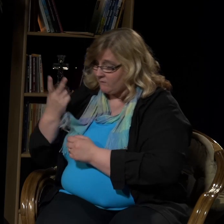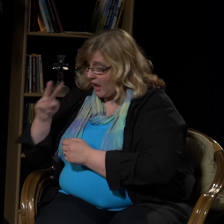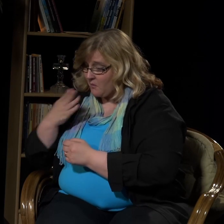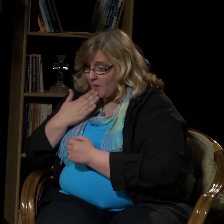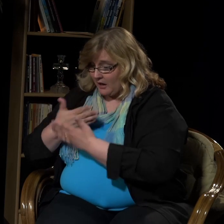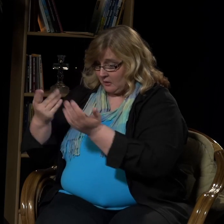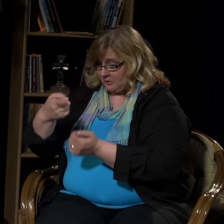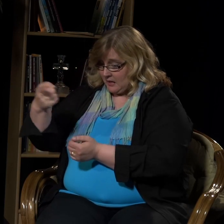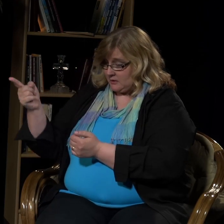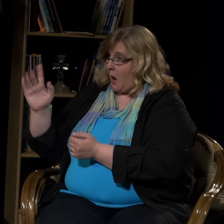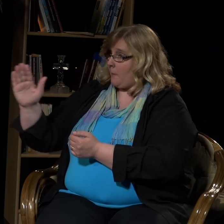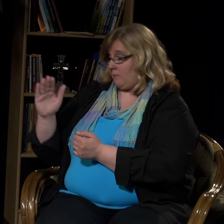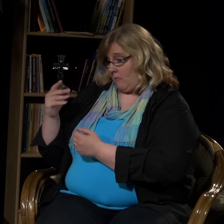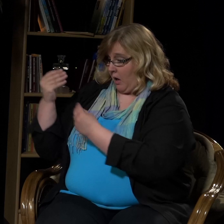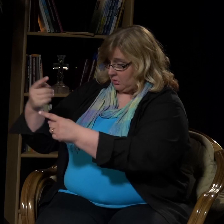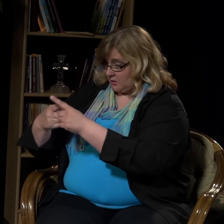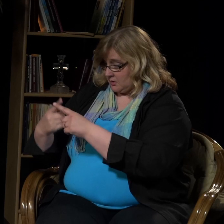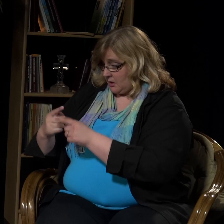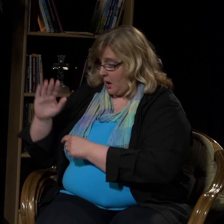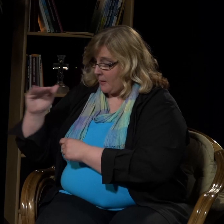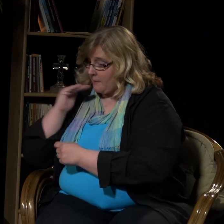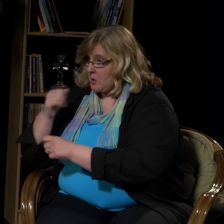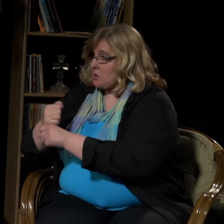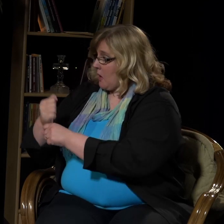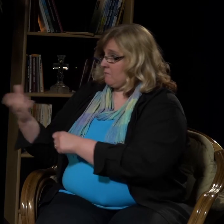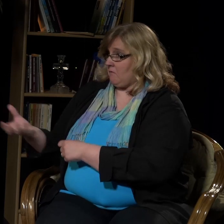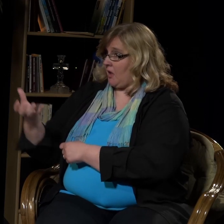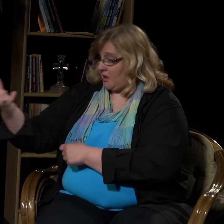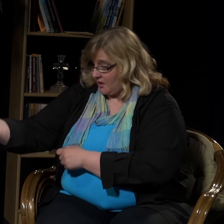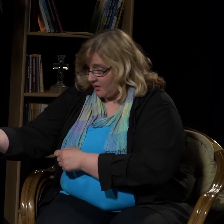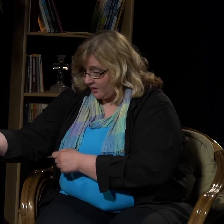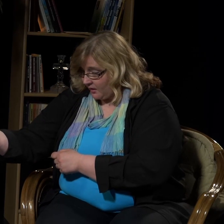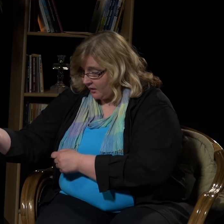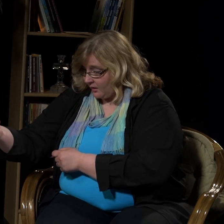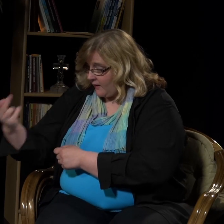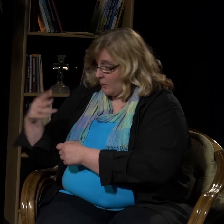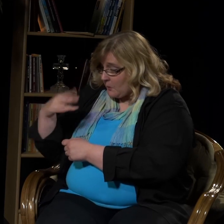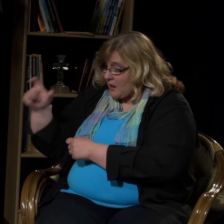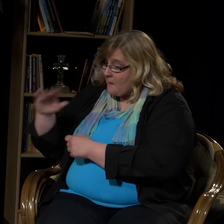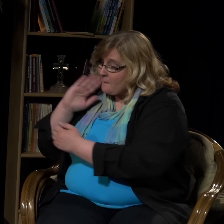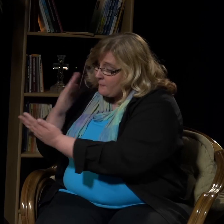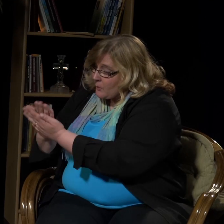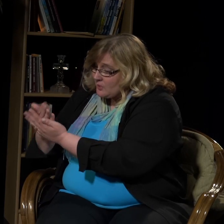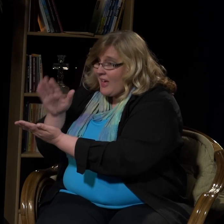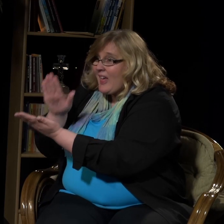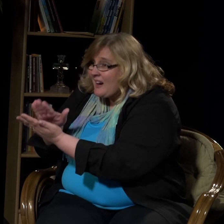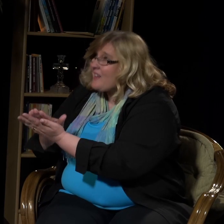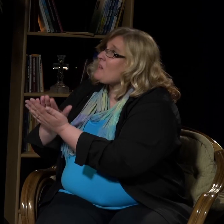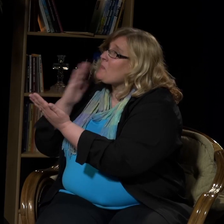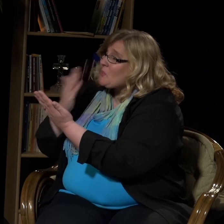Vai kuka teistä antaisi pojalleen kiven, kun hän pyytää leipää, tai käärmeen, kun